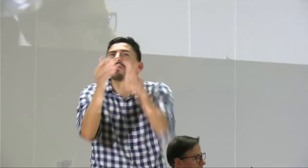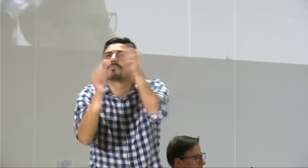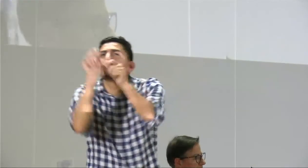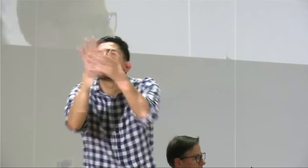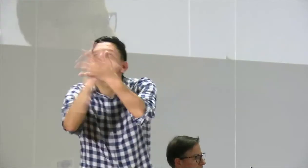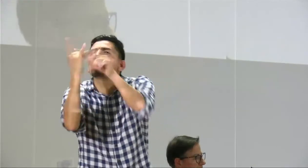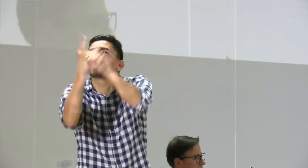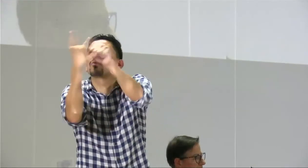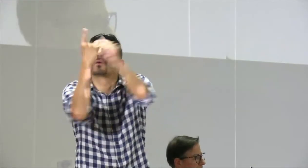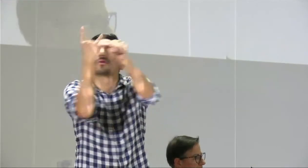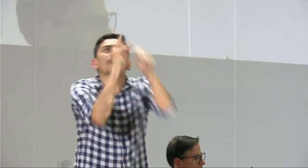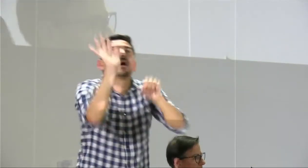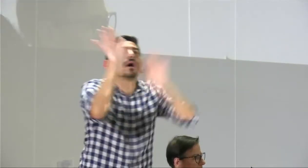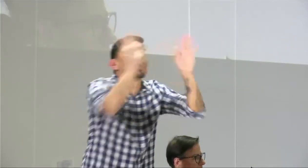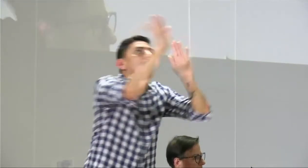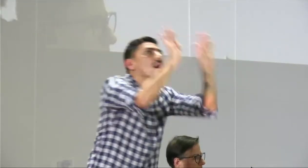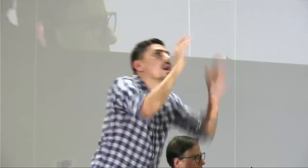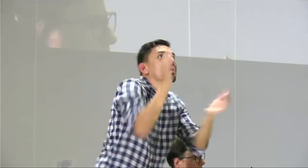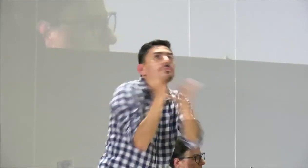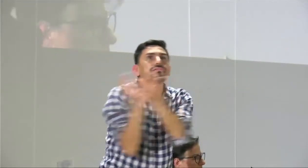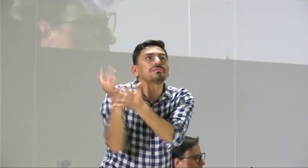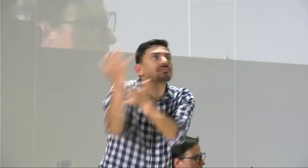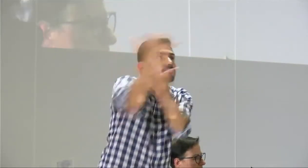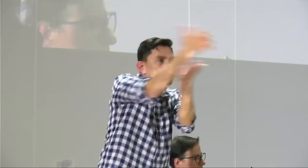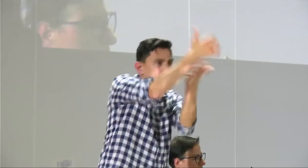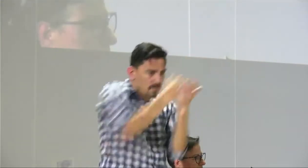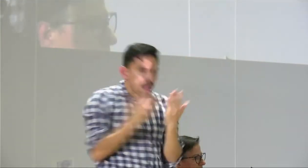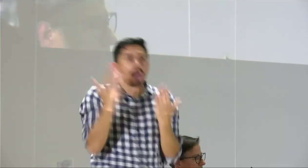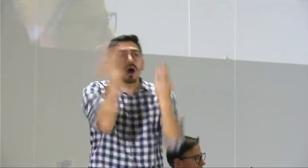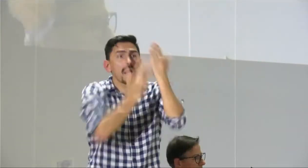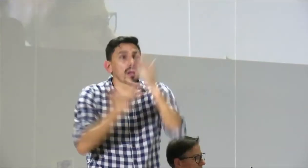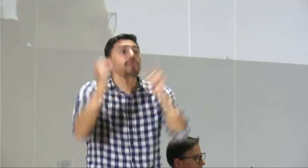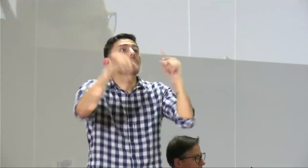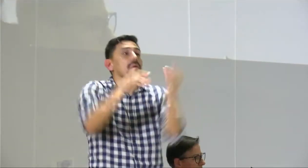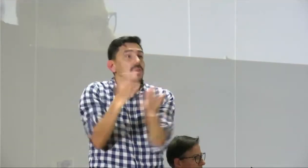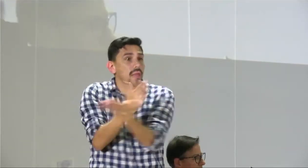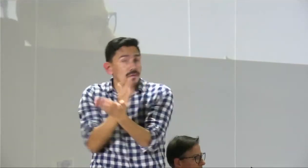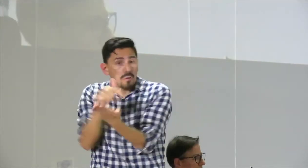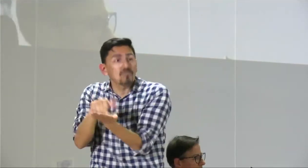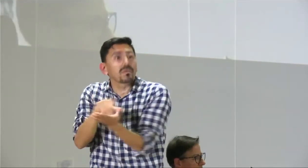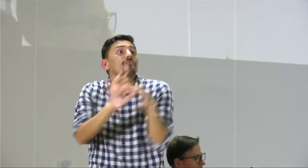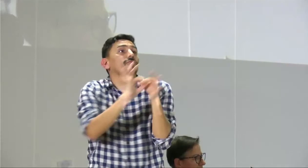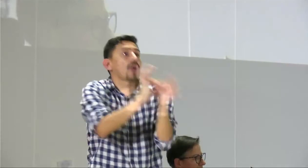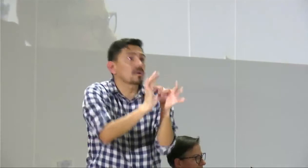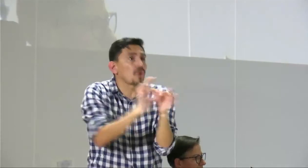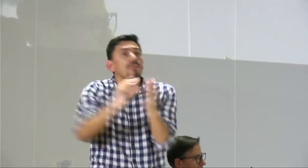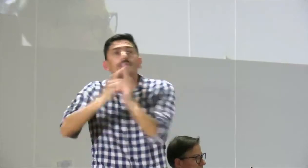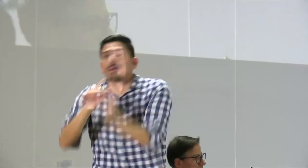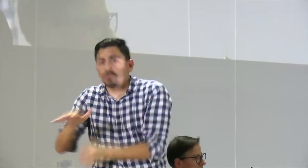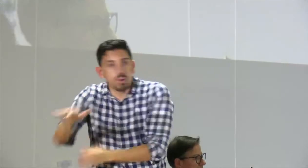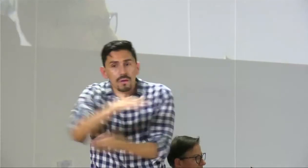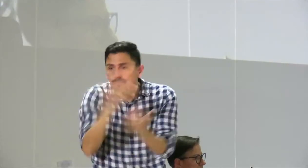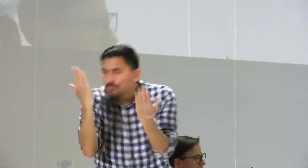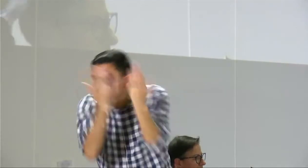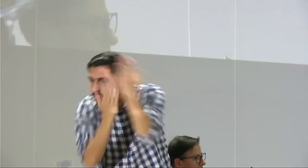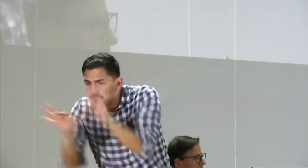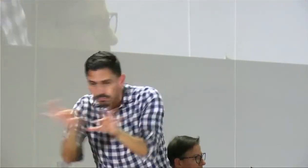hizo una recolección a nivel nacional de las señas que se usaban también se usaron los libros de Fenascol se hizo un análisis